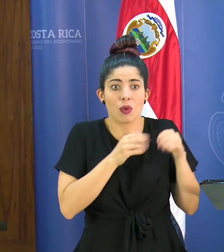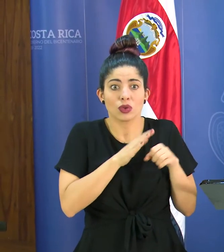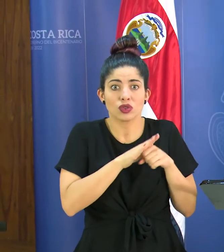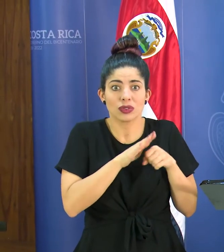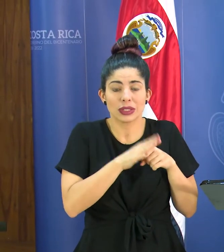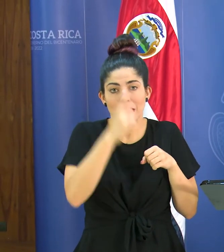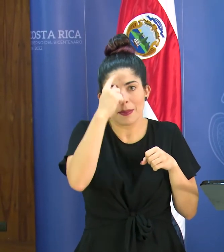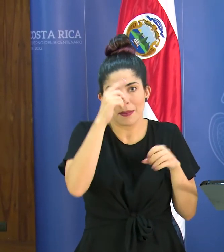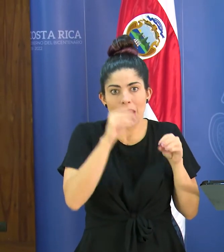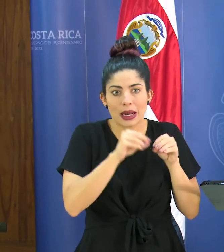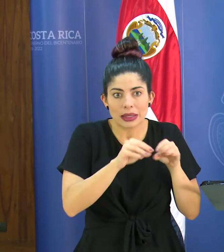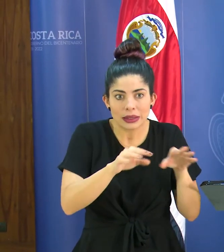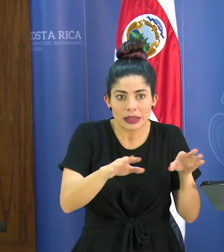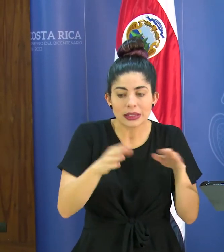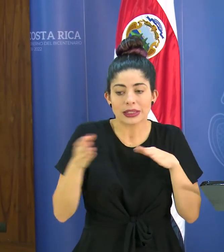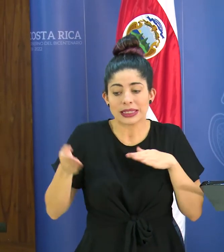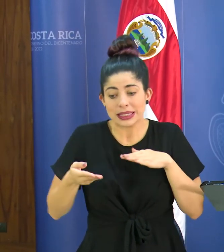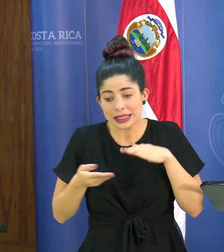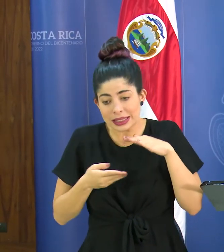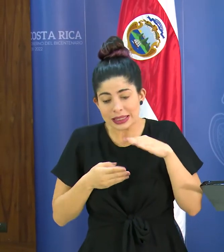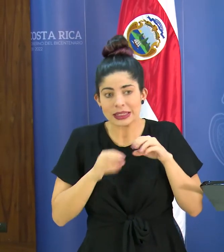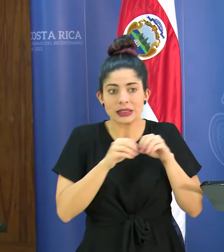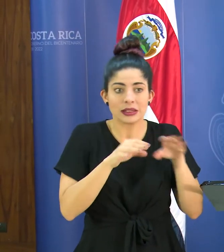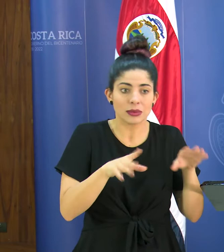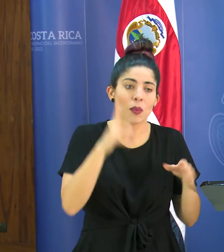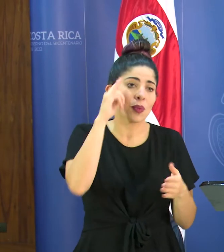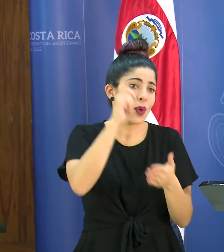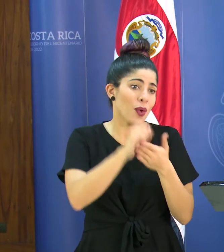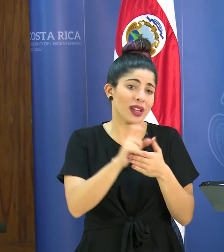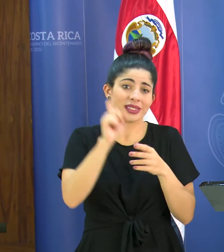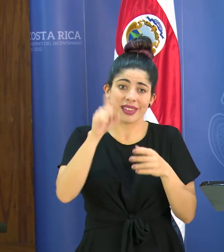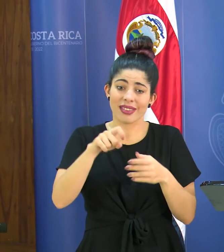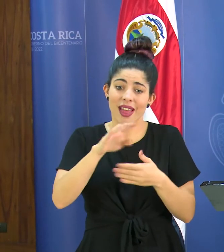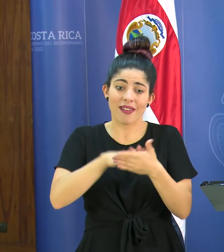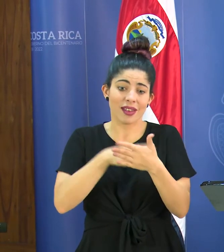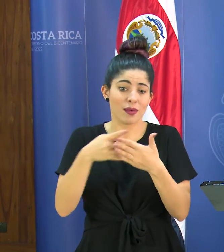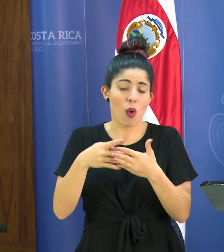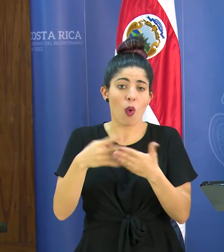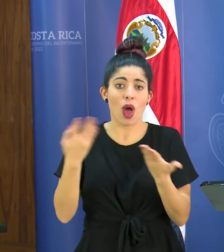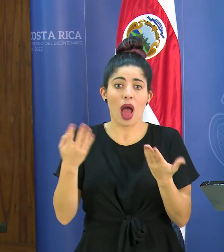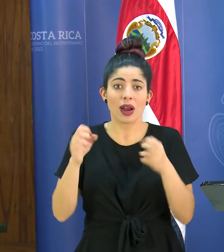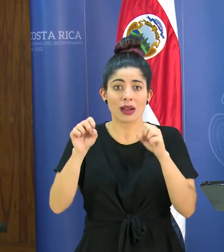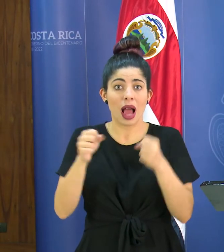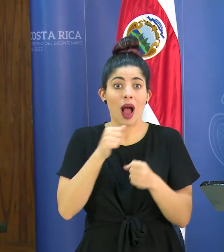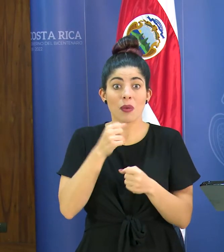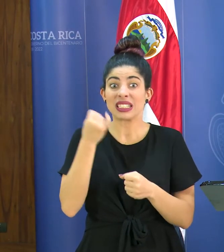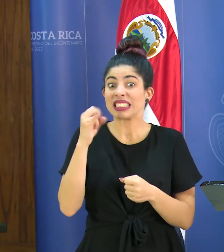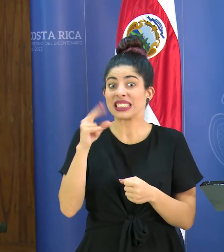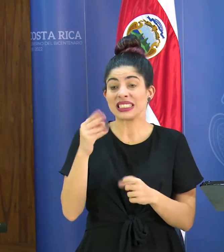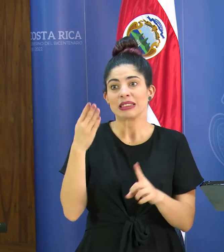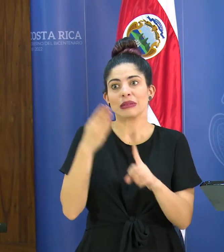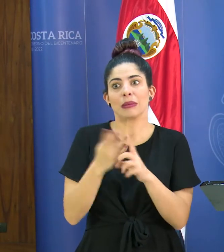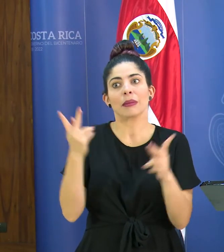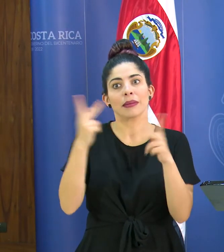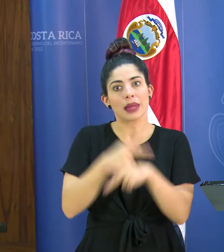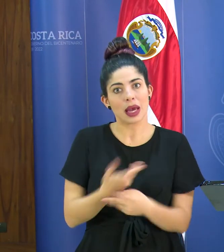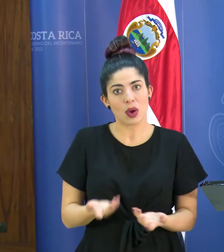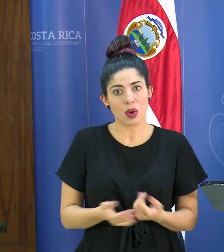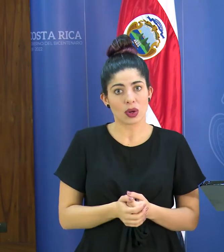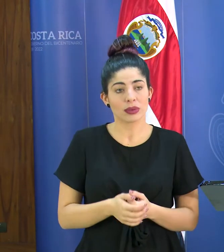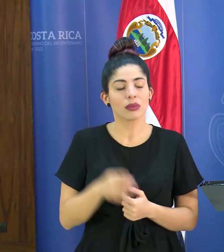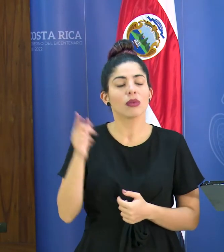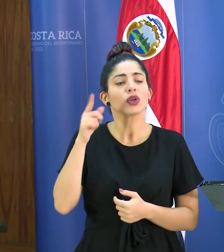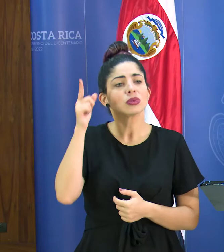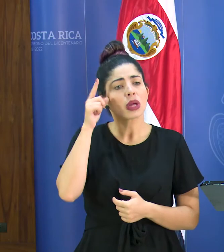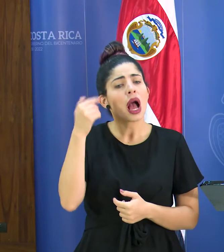almacenamiento entonces tenemos que regular las horas de otra manera la afectación sería mayor por supuesto